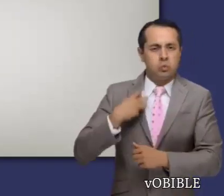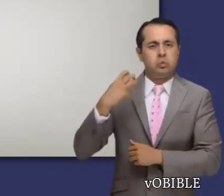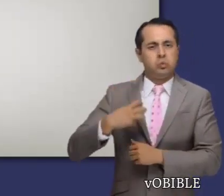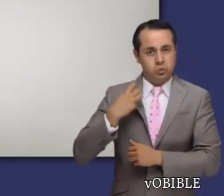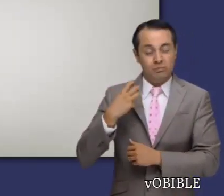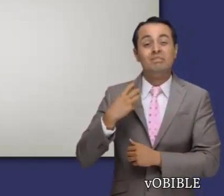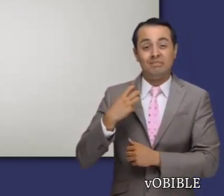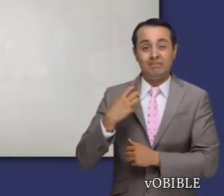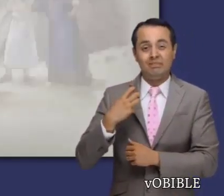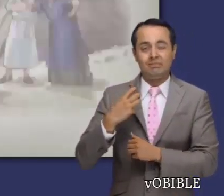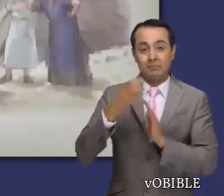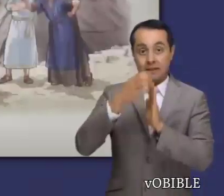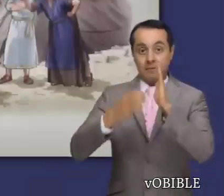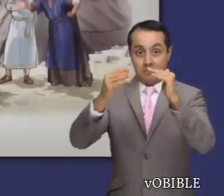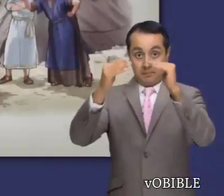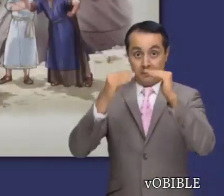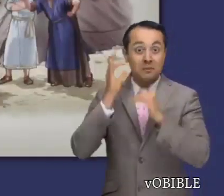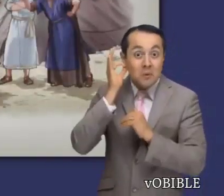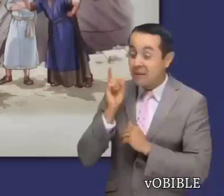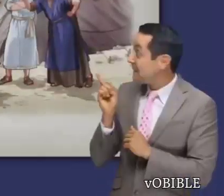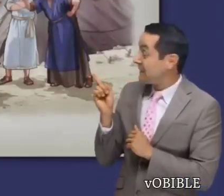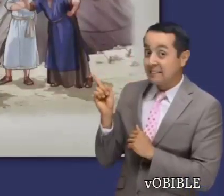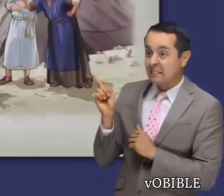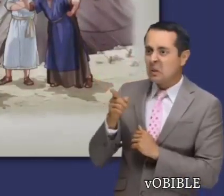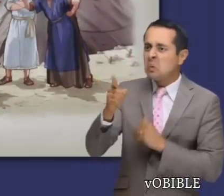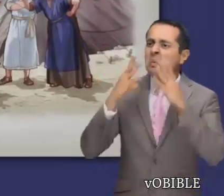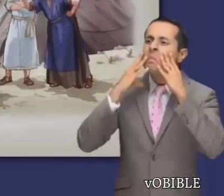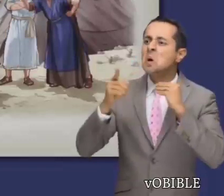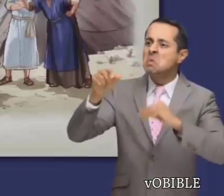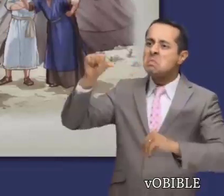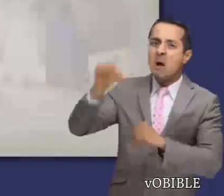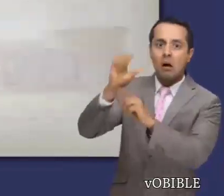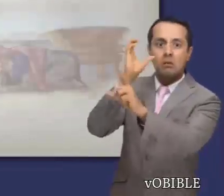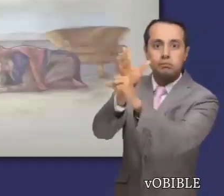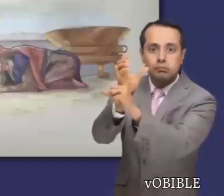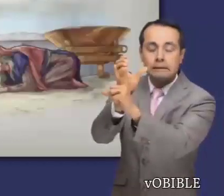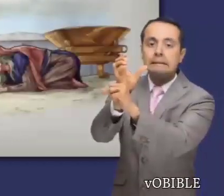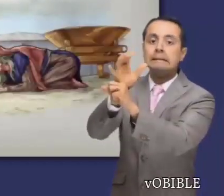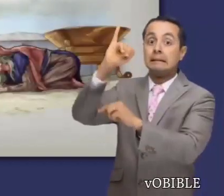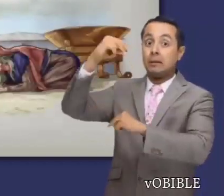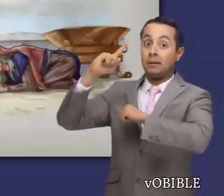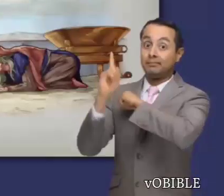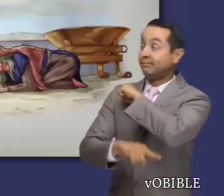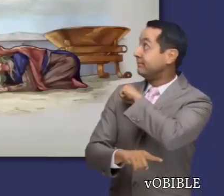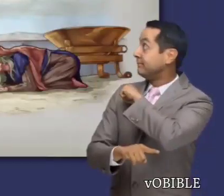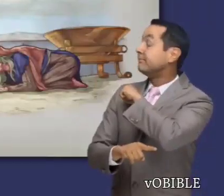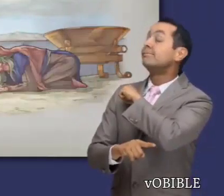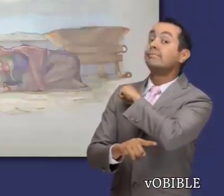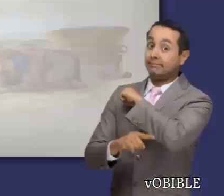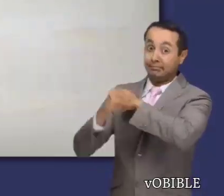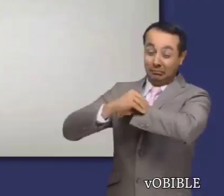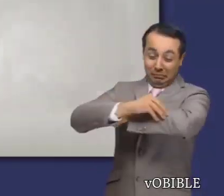En el siguiente capítulo, Miriam y Aarón critican a Moisés. Por eso Jehová hace que Miriam tenga lepra por un tiempo,